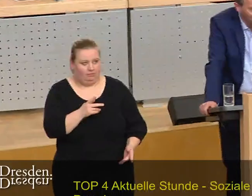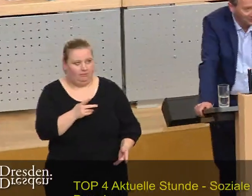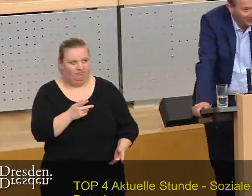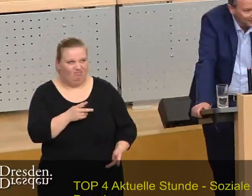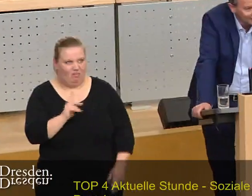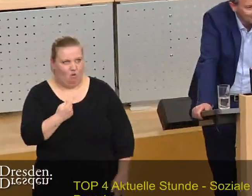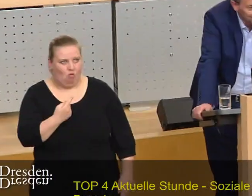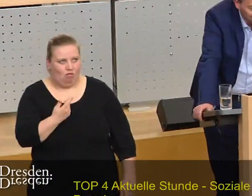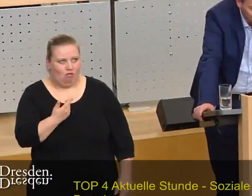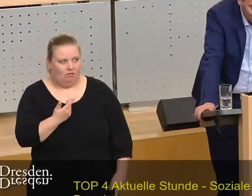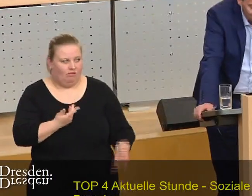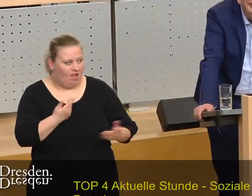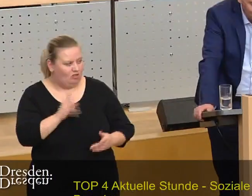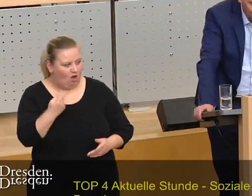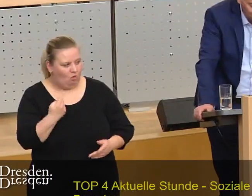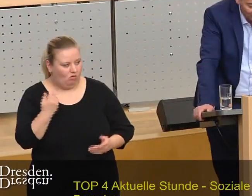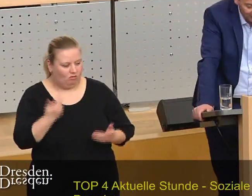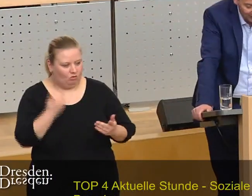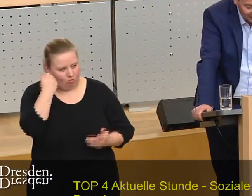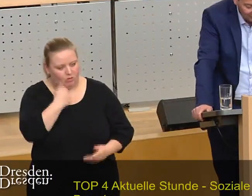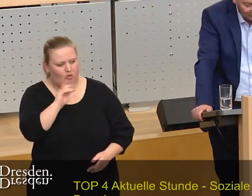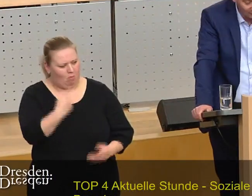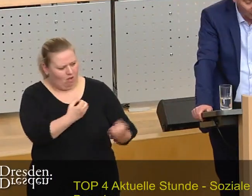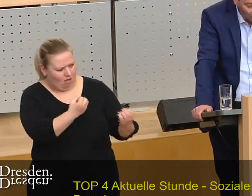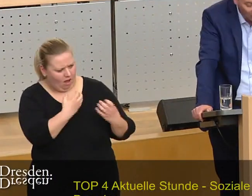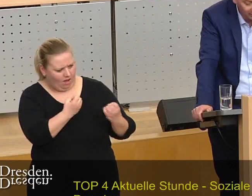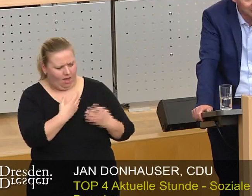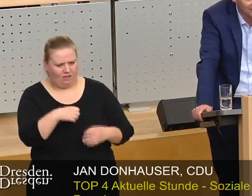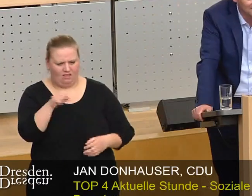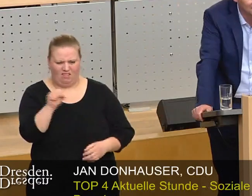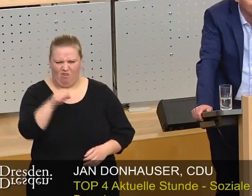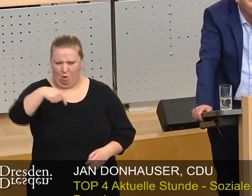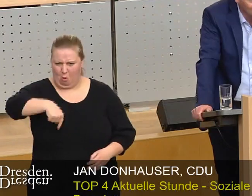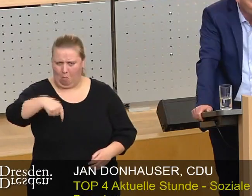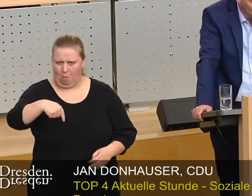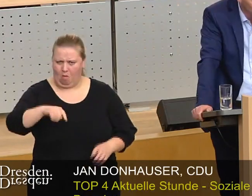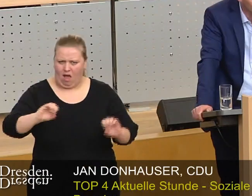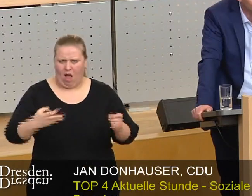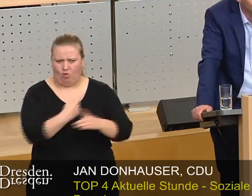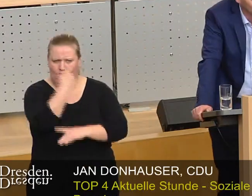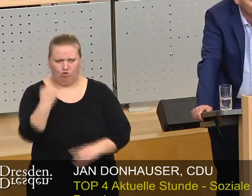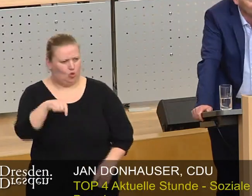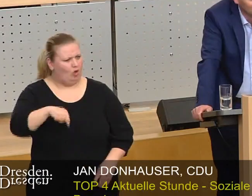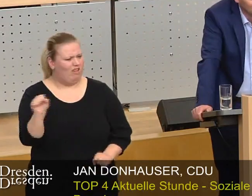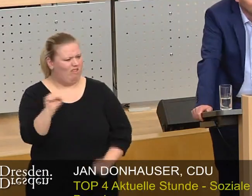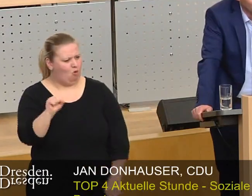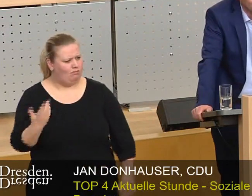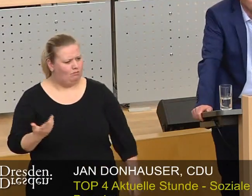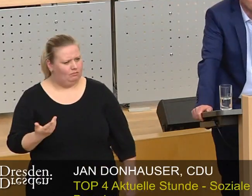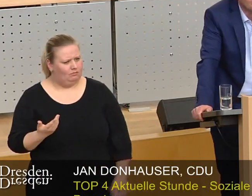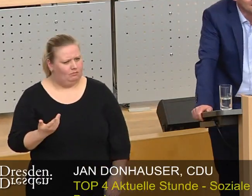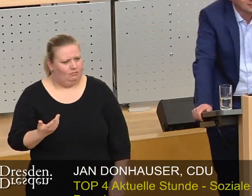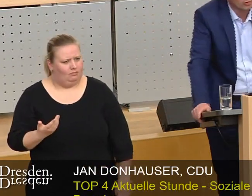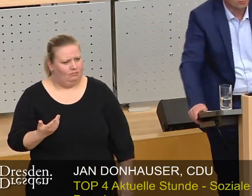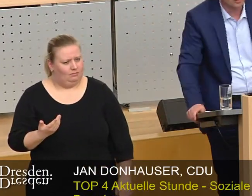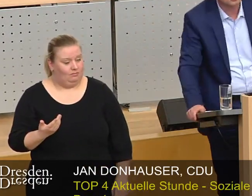wäre vielleicht noch im Nachgang ganz gut Herr Avenal, dass Sie mir noch einmal erklären, warum heute diese Aktuelle Stunde. Und